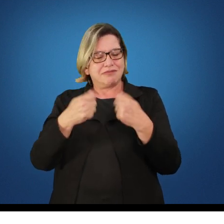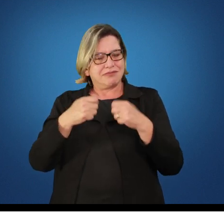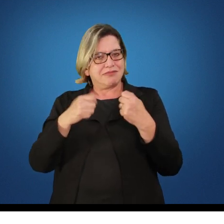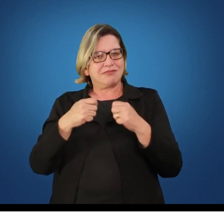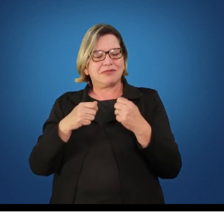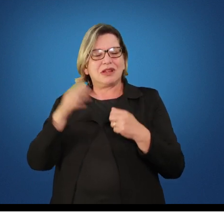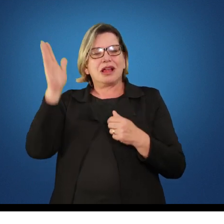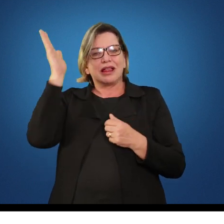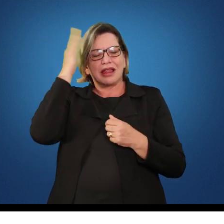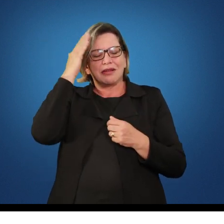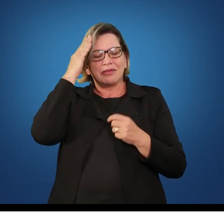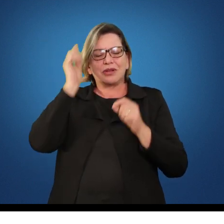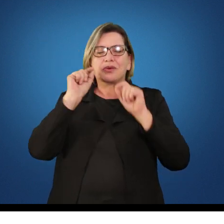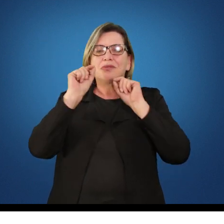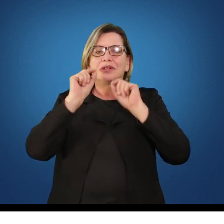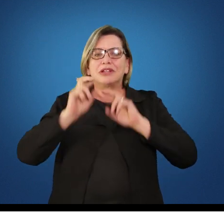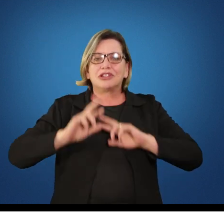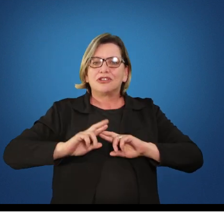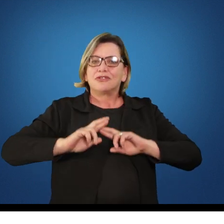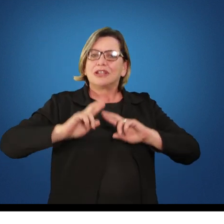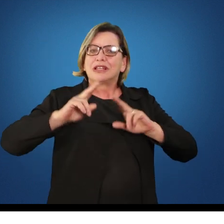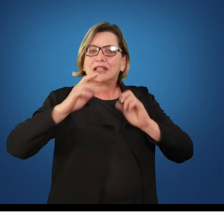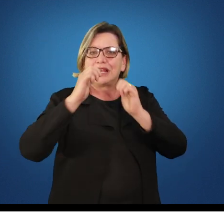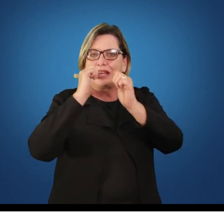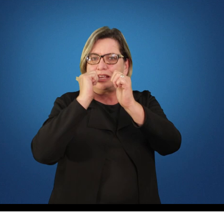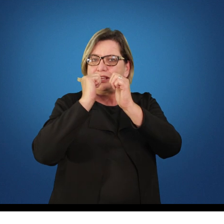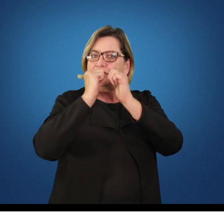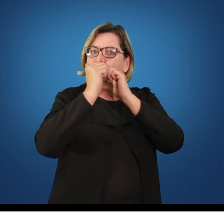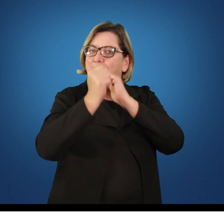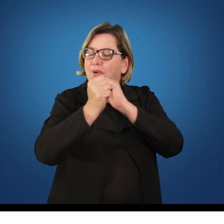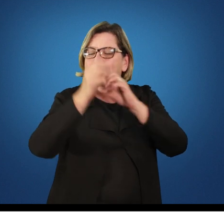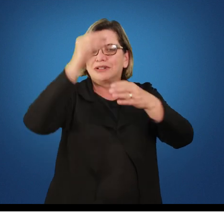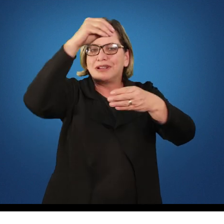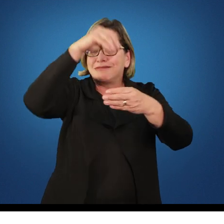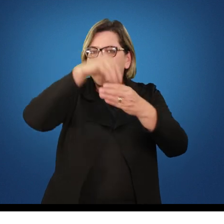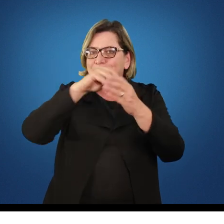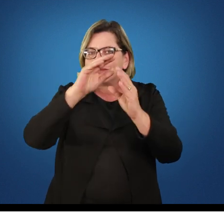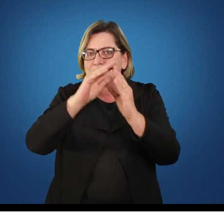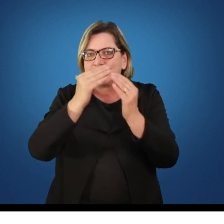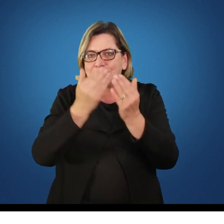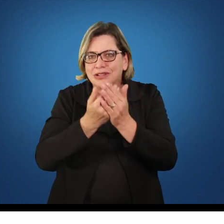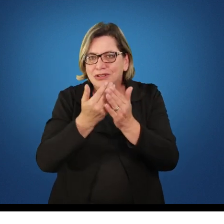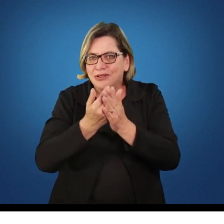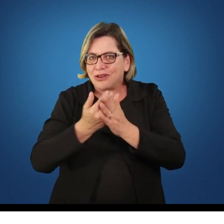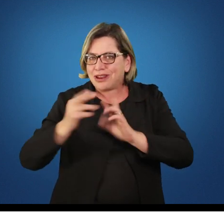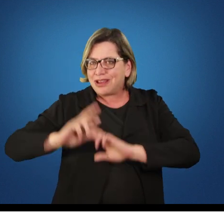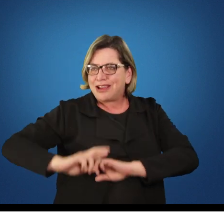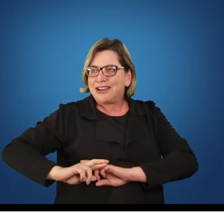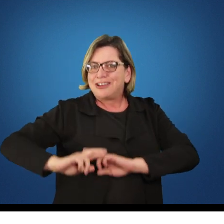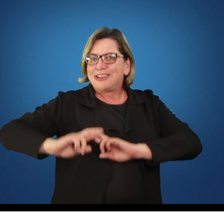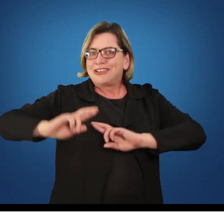diferenciar o esporte da escola com o esporte na escola.